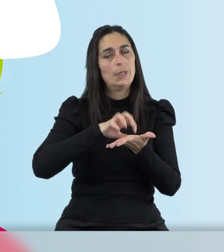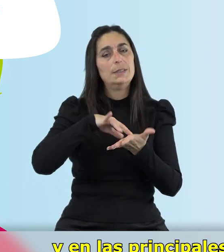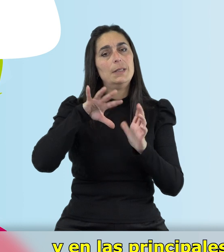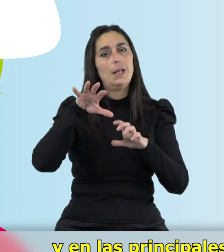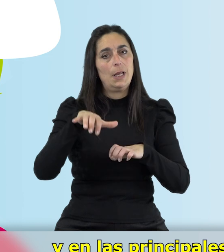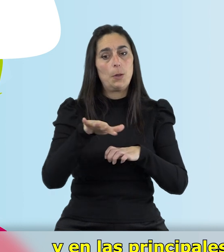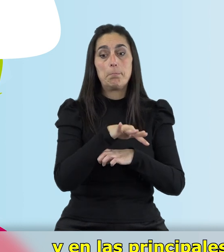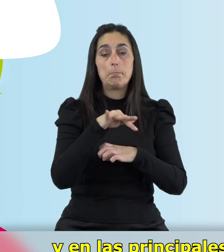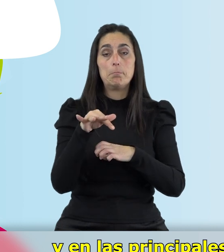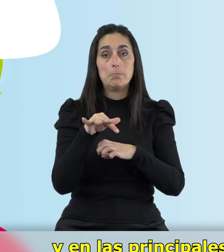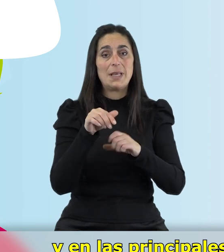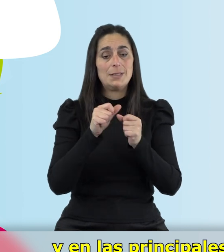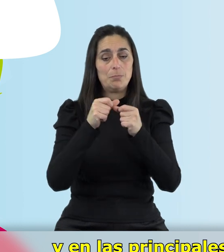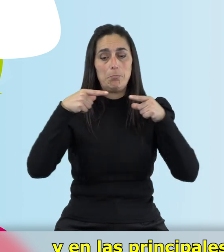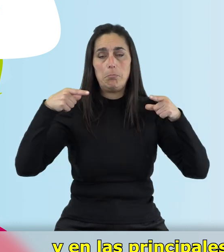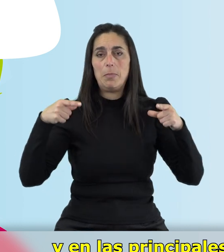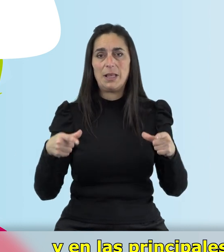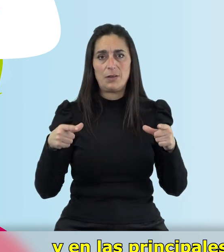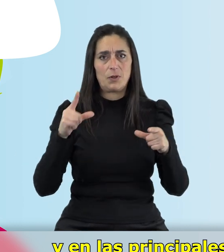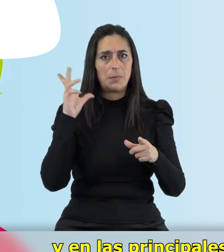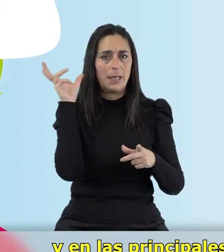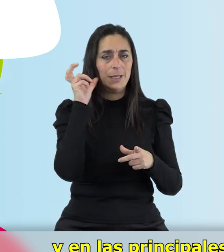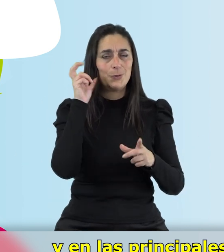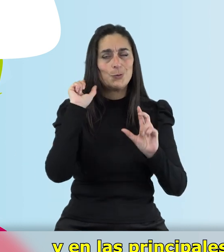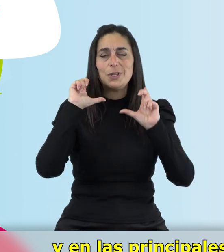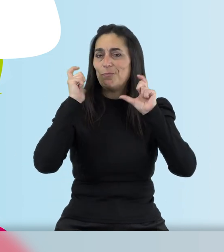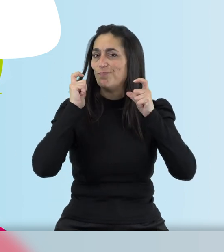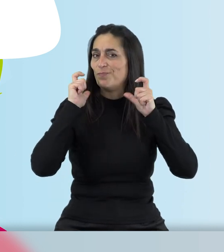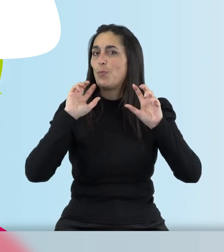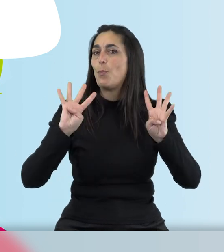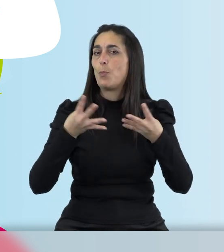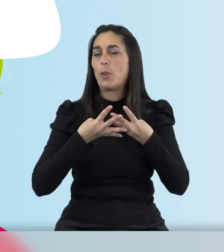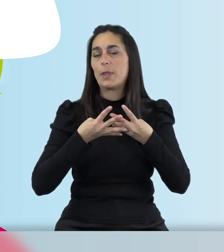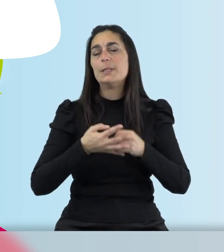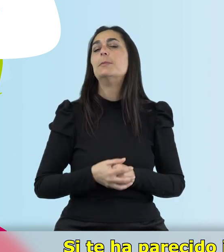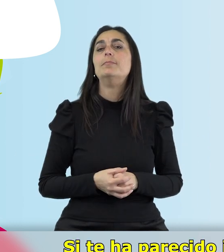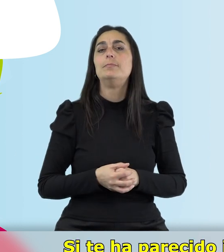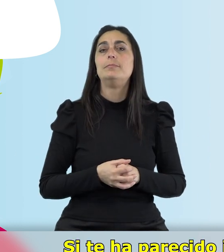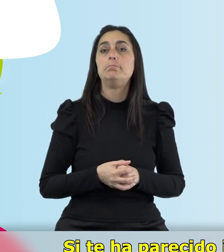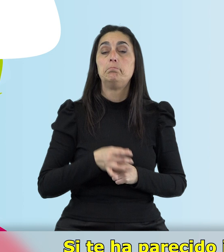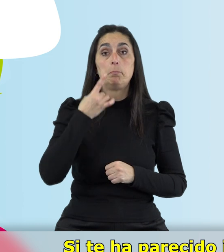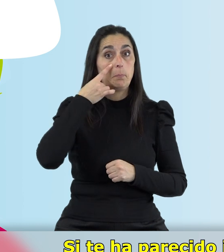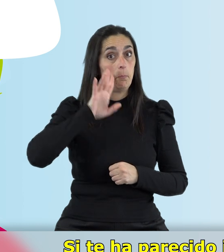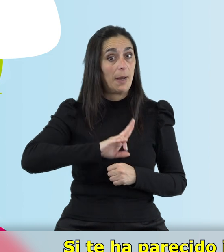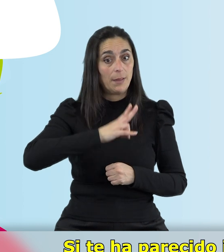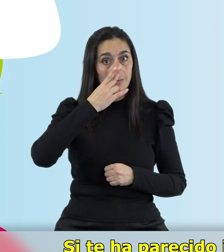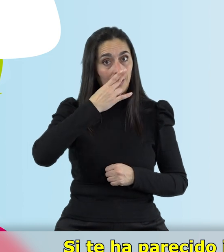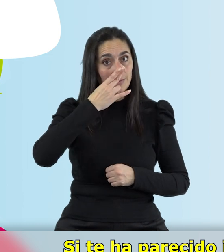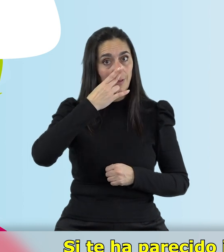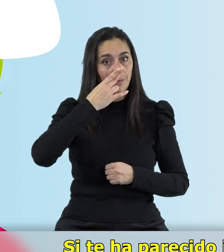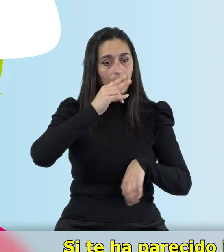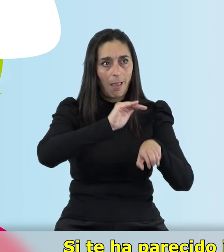Castilla y León y en las principales plataformas de escucha de podcast. Si te ha parecido interesante